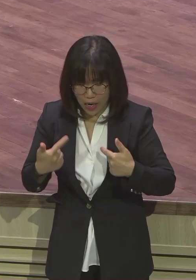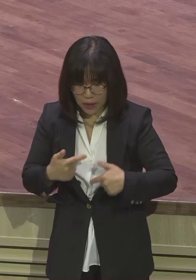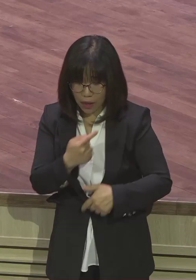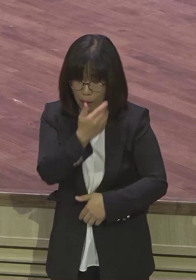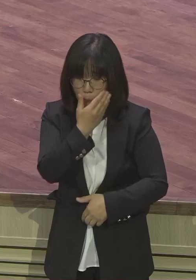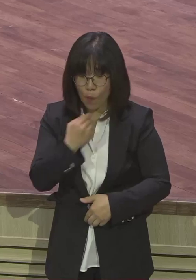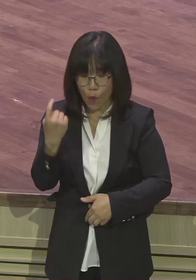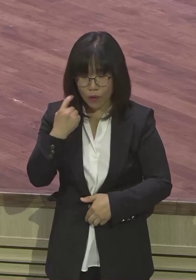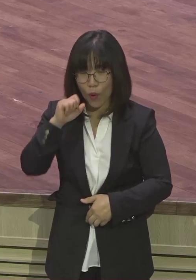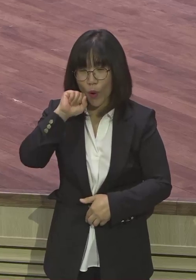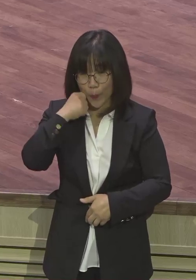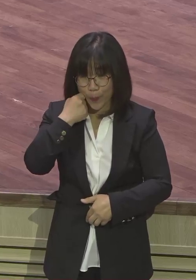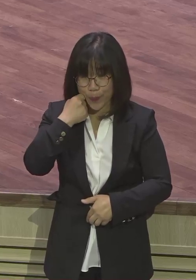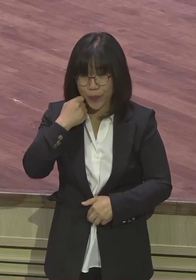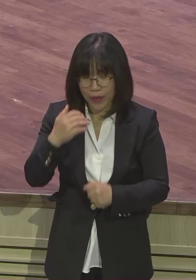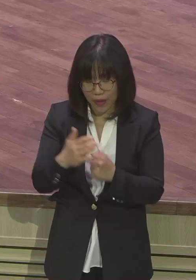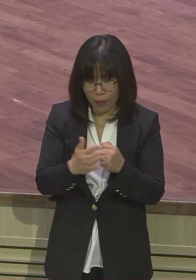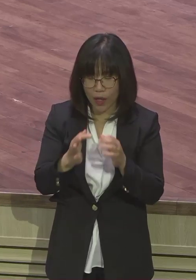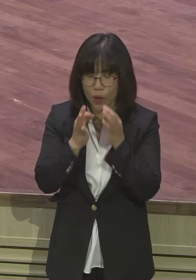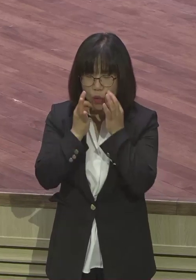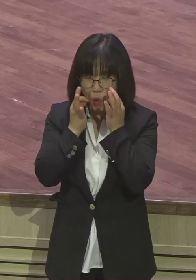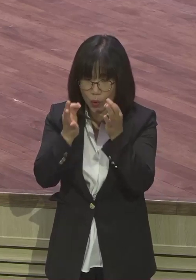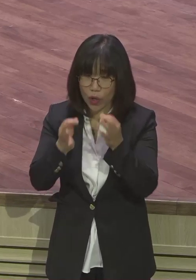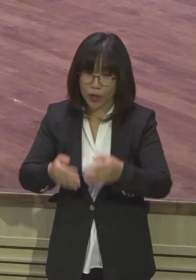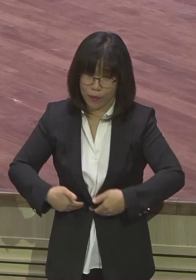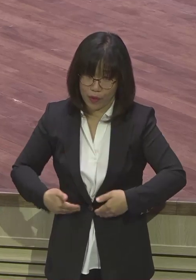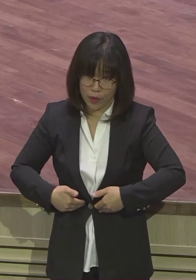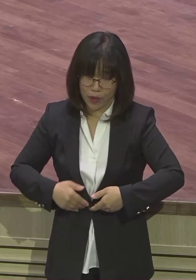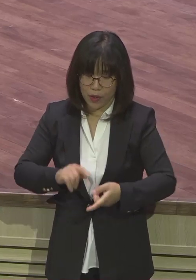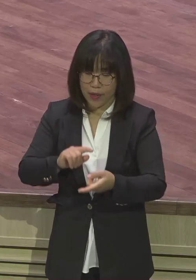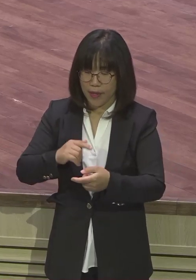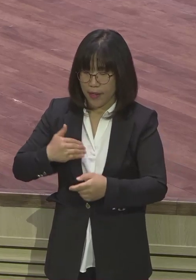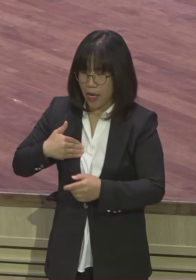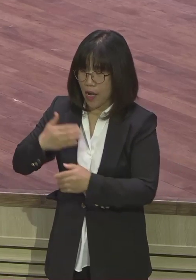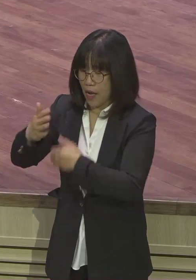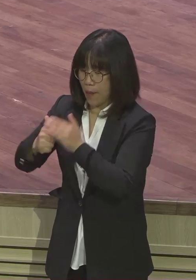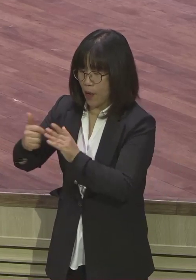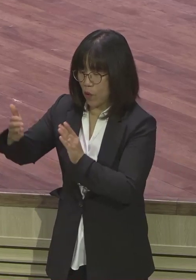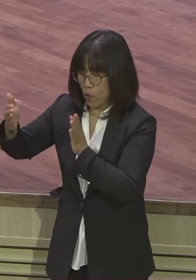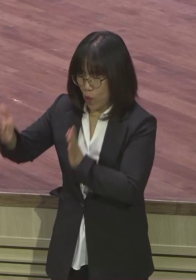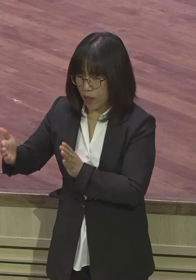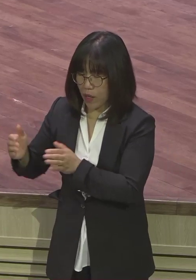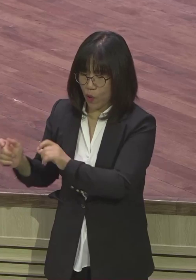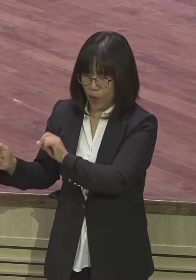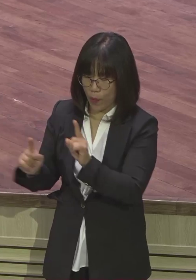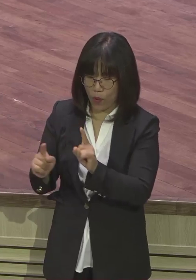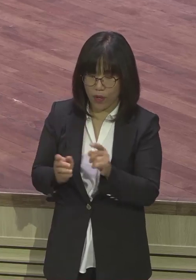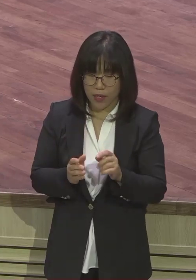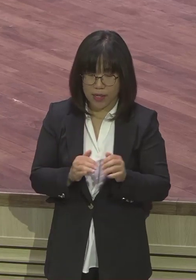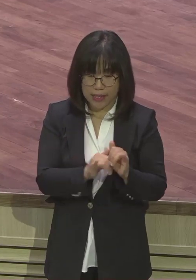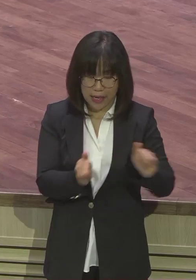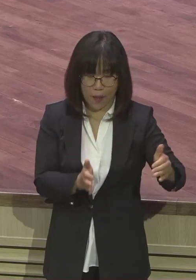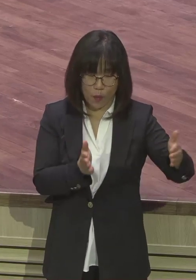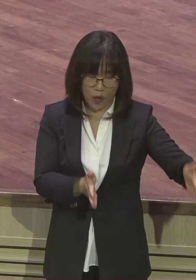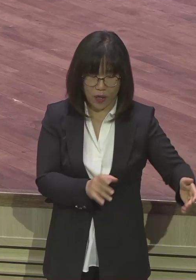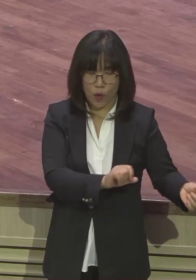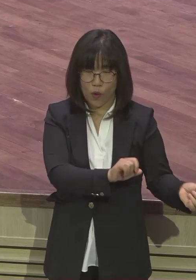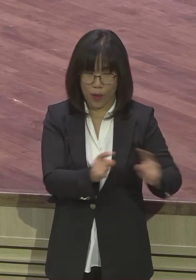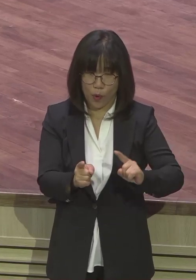그래서 가는 곳마다 하나님과의 관계를 회복하고 사람과의 관계를 회복시키는 생명적 관계 회복의